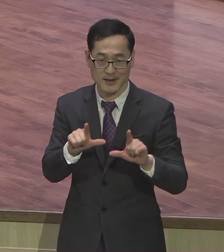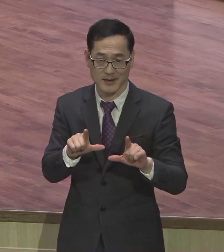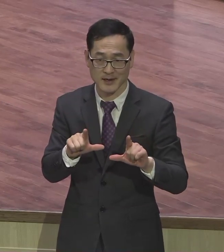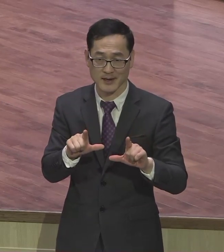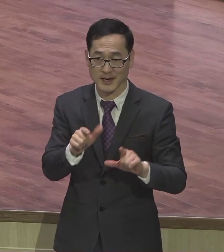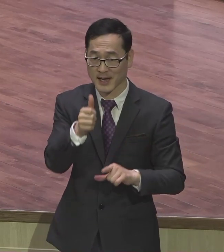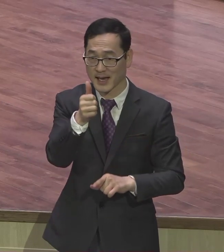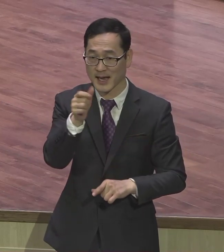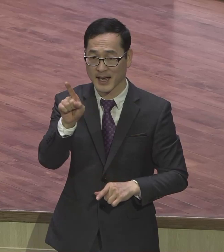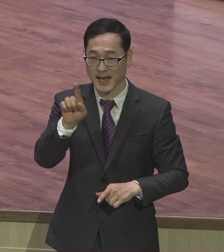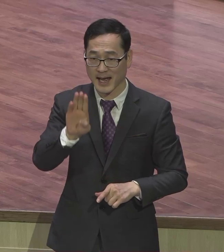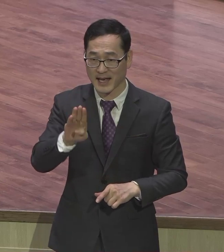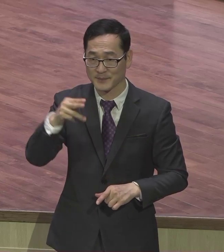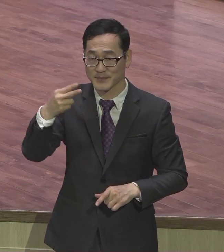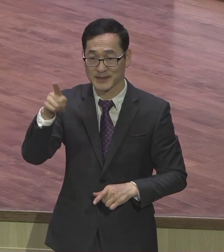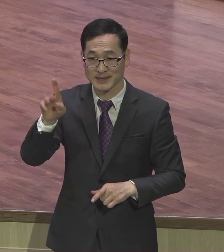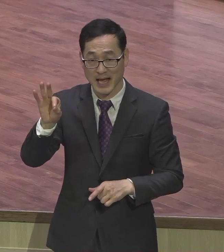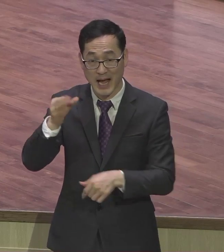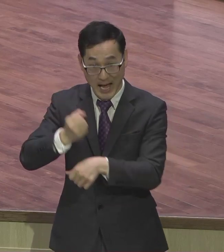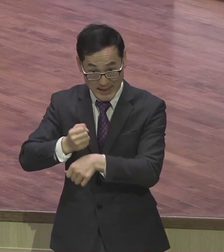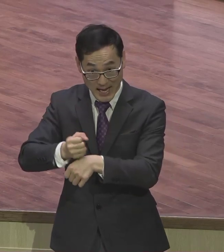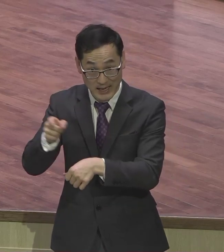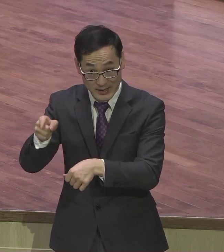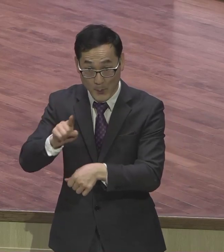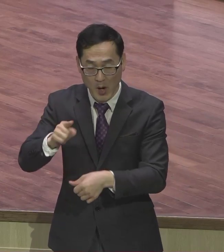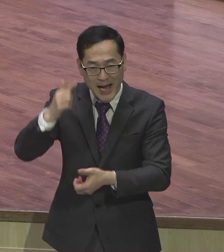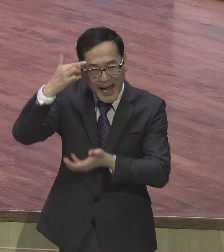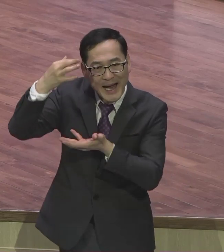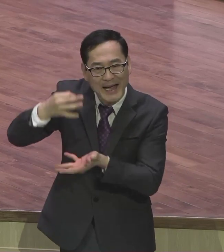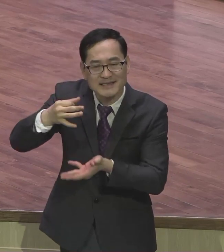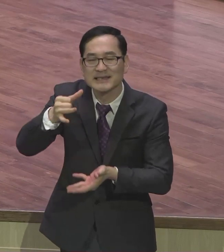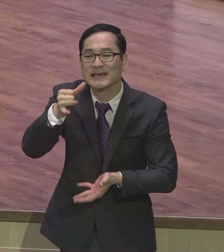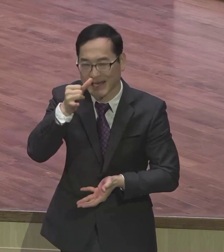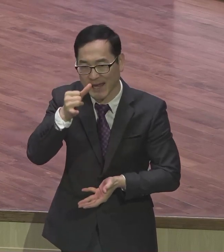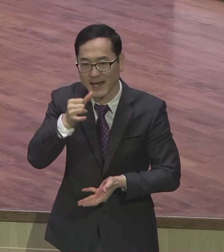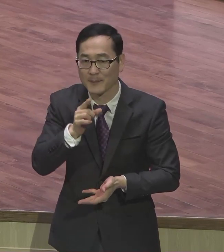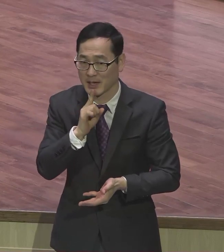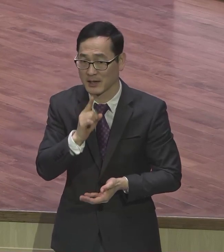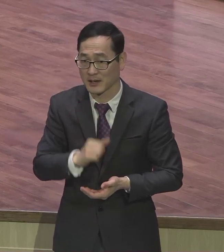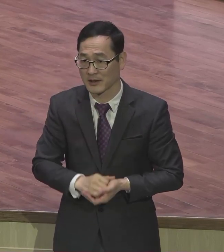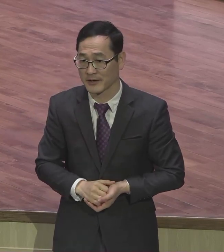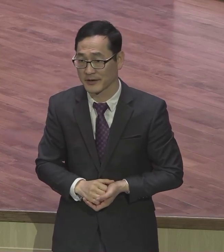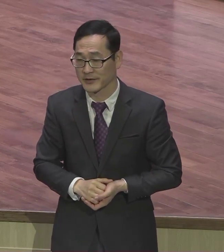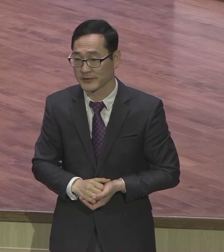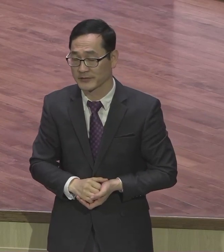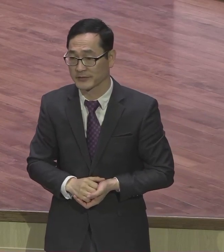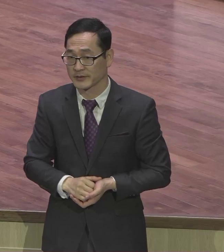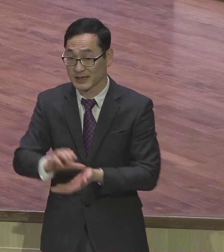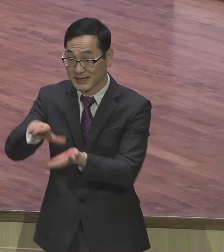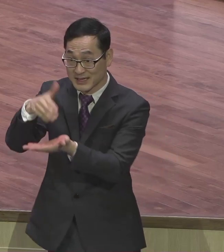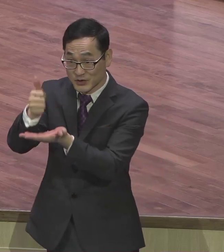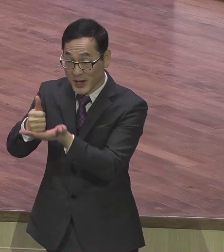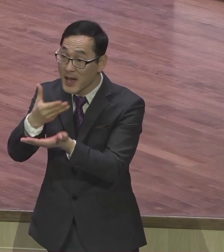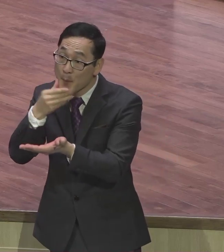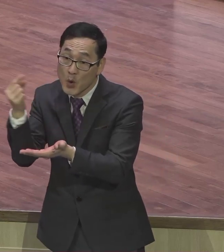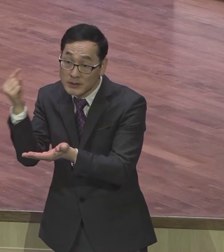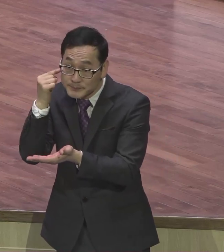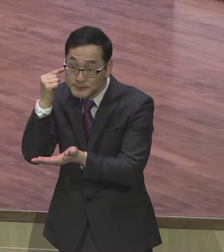이 말은 원뜻이 가치있게 라는 뜻입니다 그리스도의 복음을 가치있게 하는 삶을 살아라